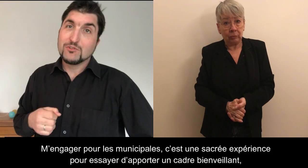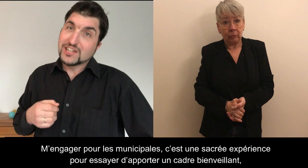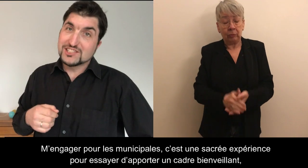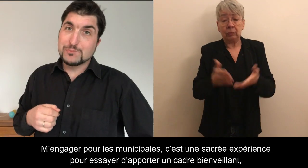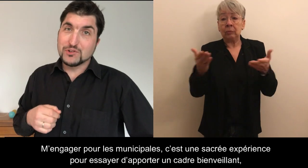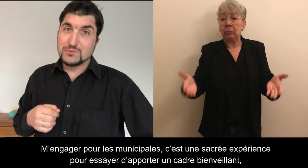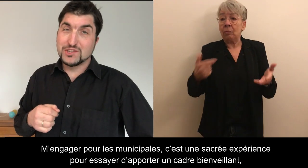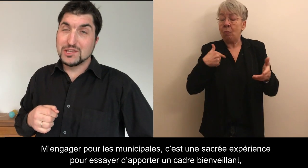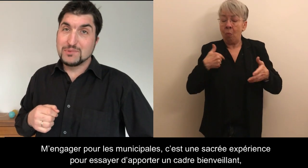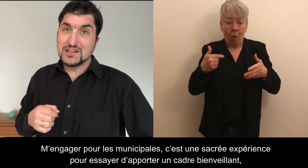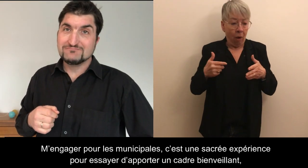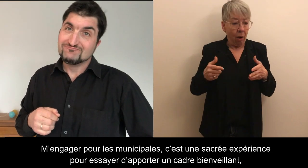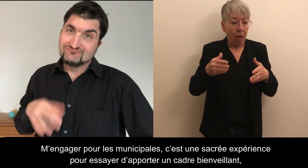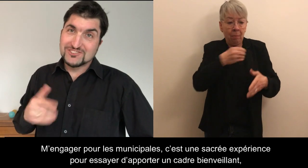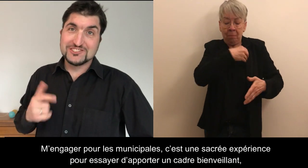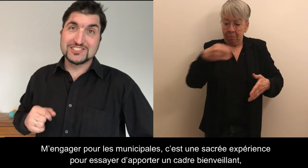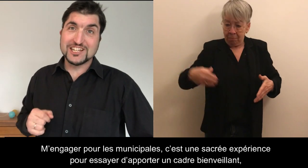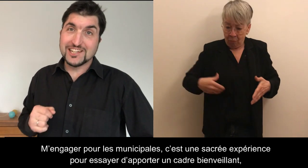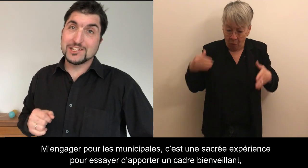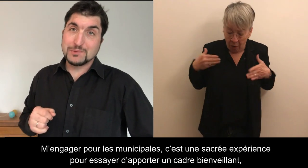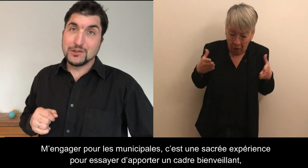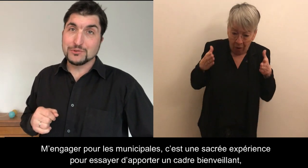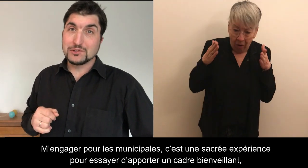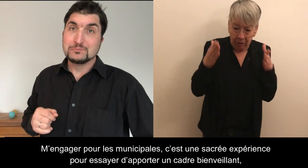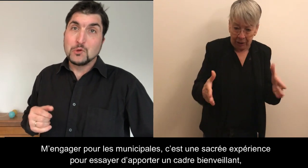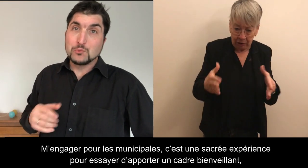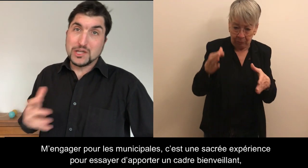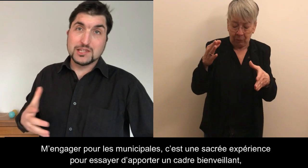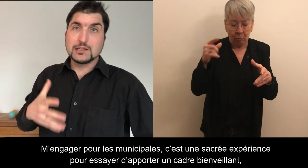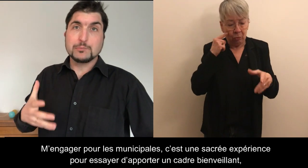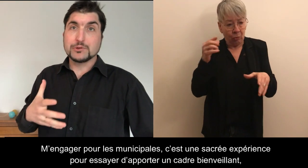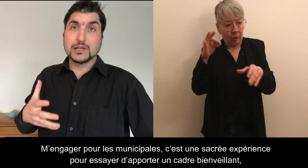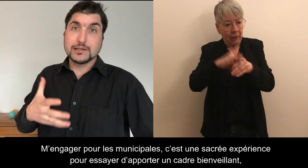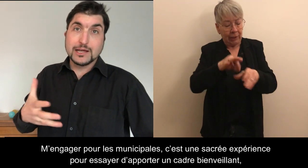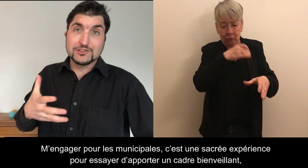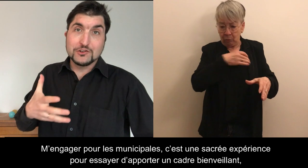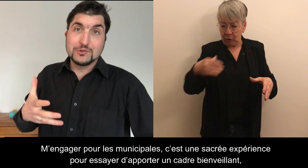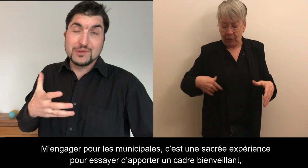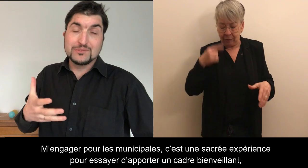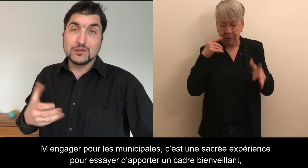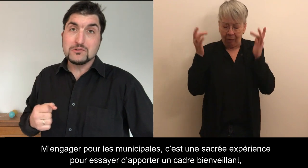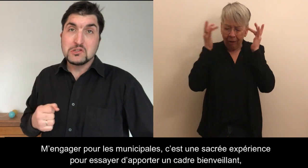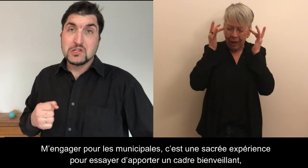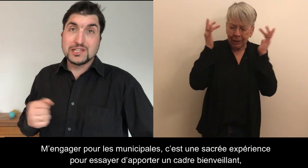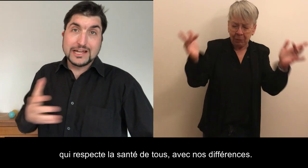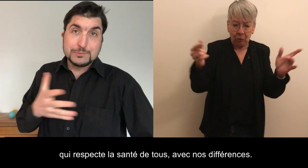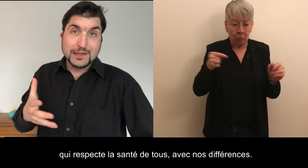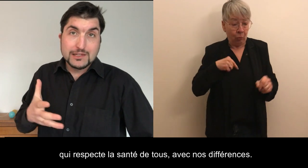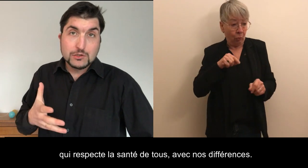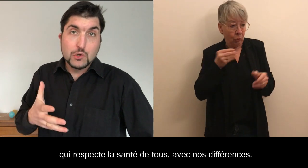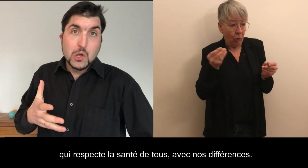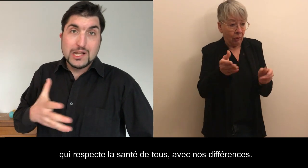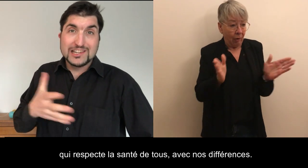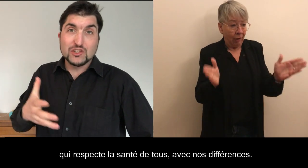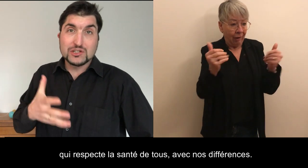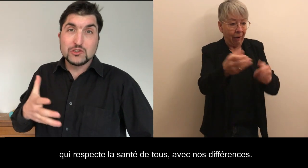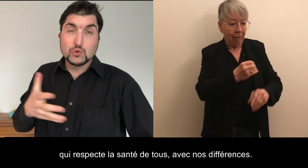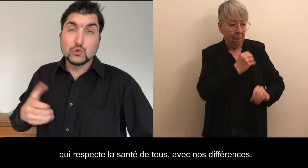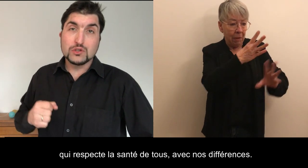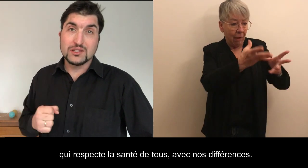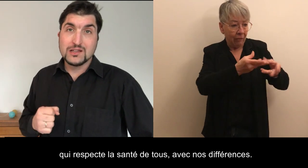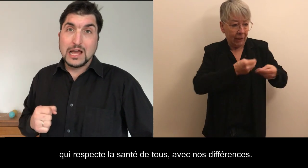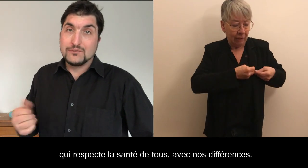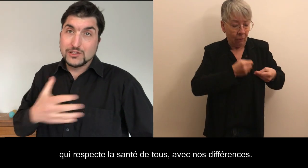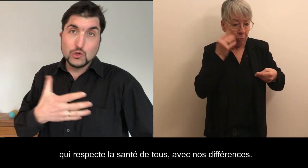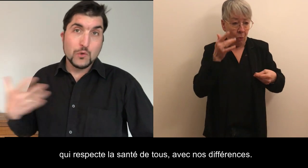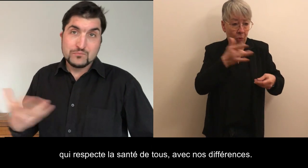M'engager pour les municipales, c'est une sacrée expérience pour essayer d'apporter un cadre bavillon qui respecte la santé